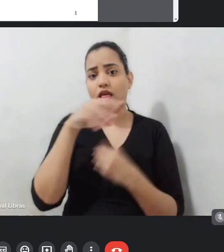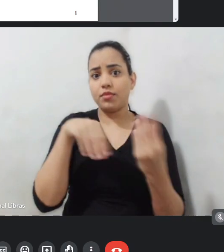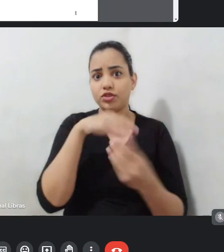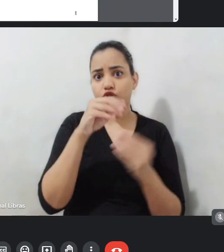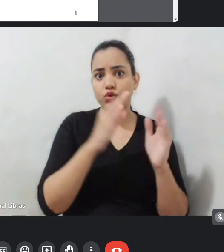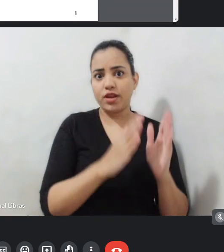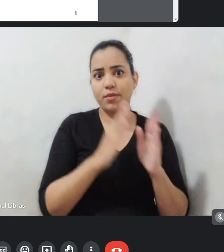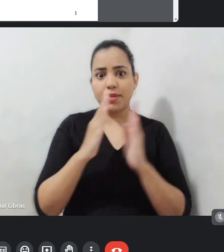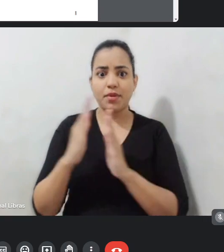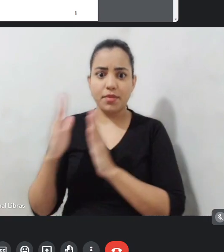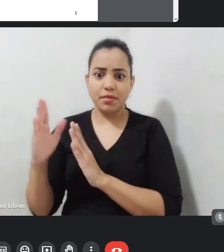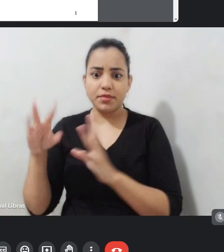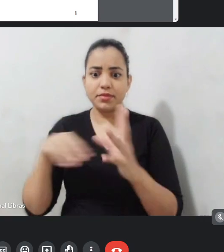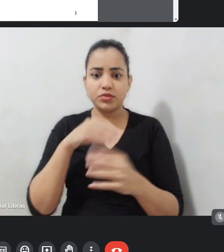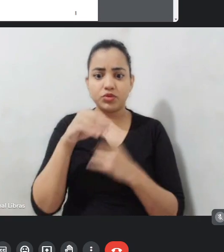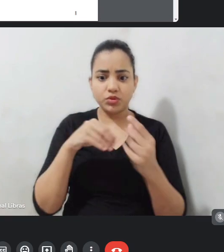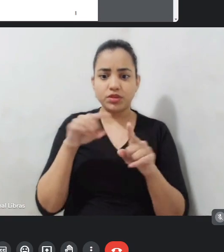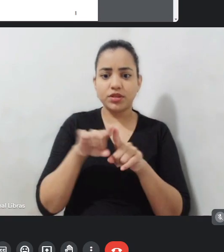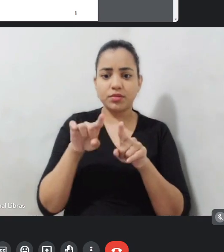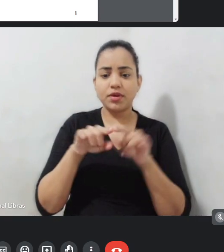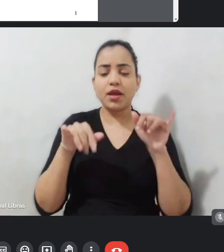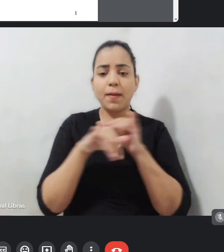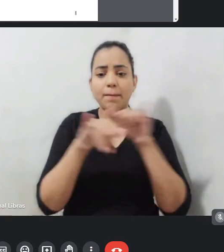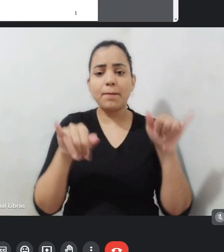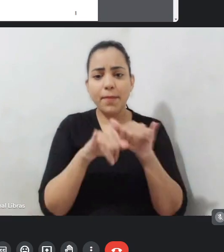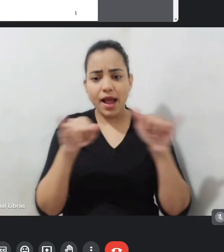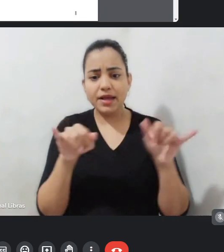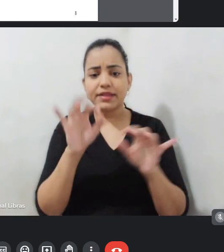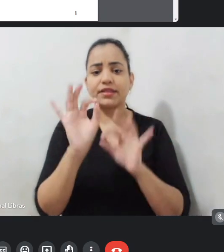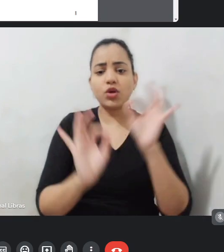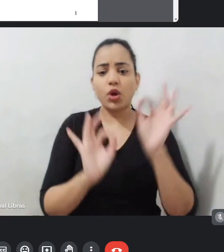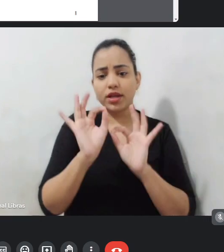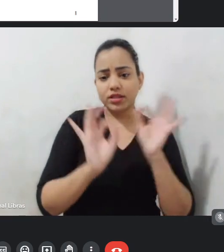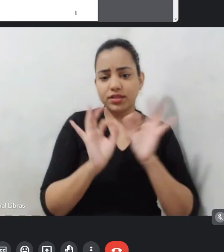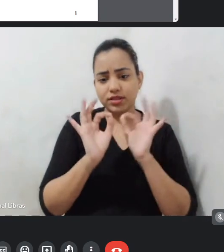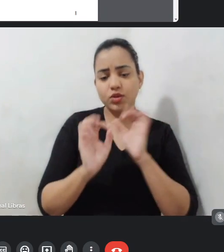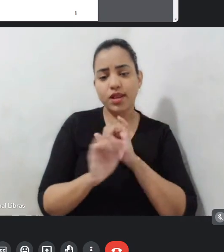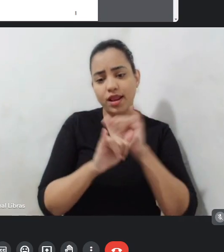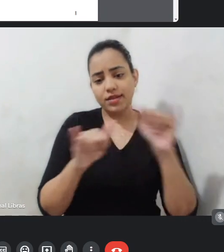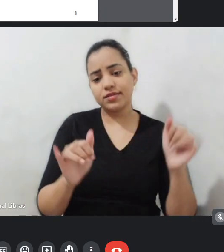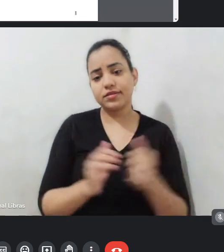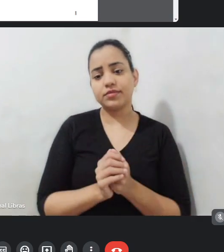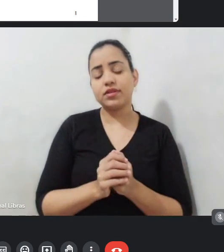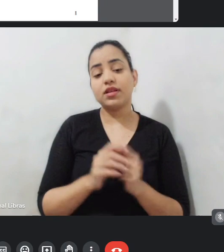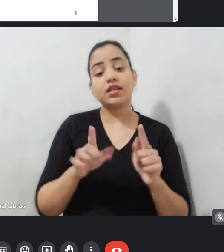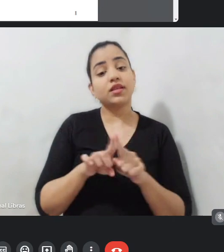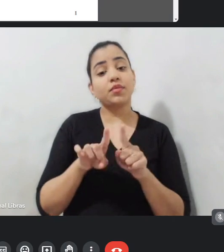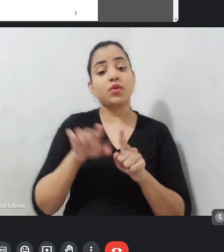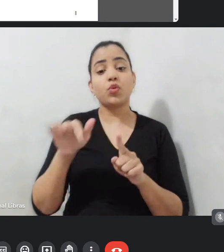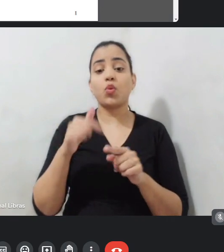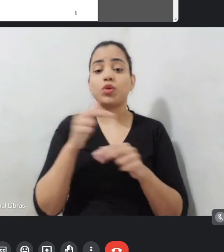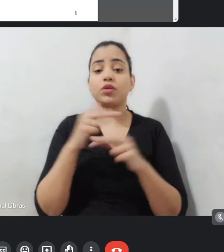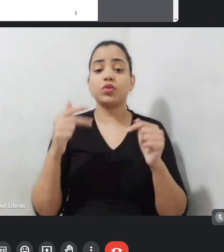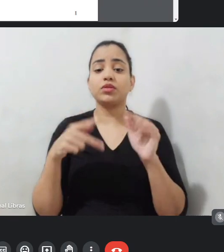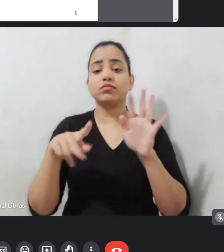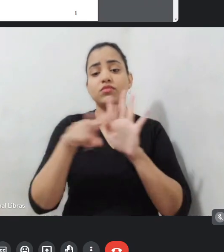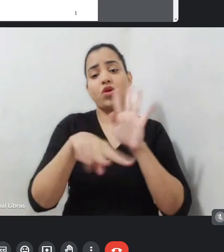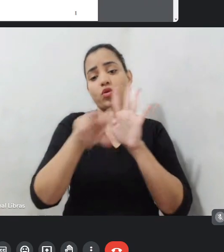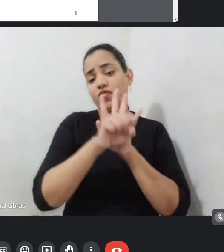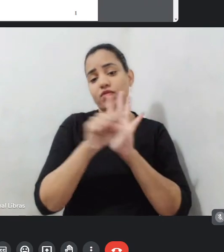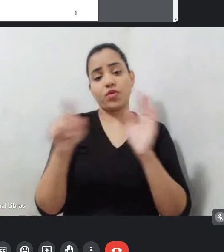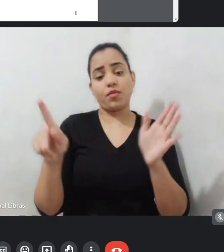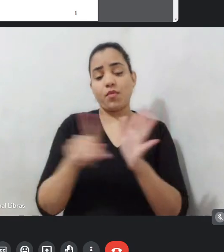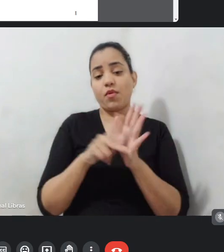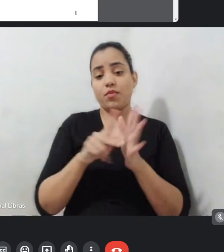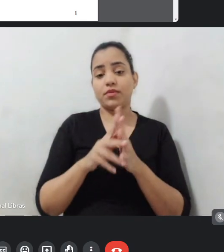marco do filme, de um filme, planejamento e lançamento e outros formatos de produção audiovisual. Lembrando que outros formatos de produção